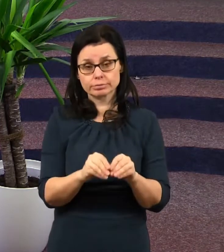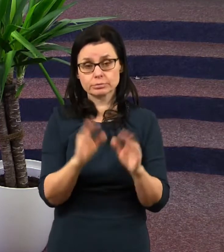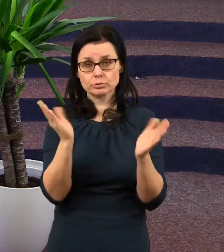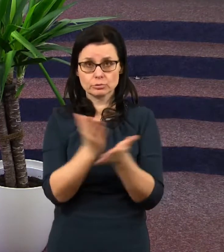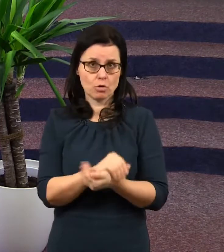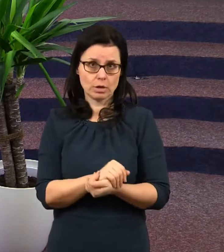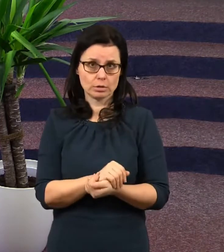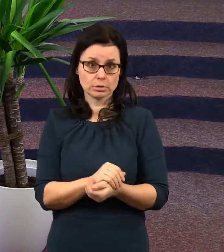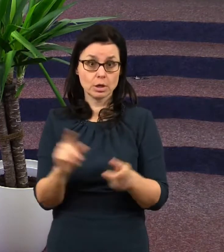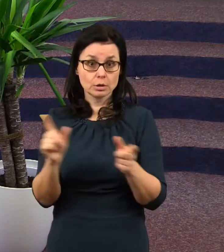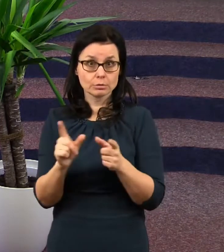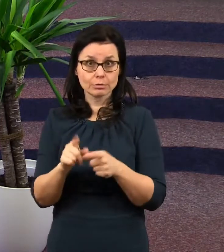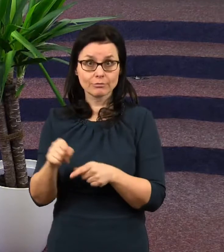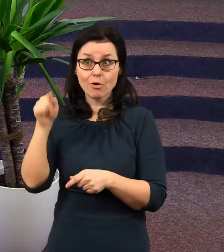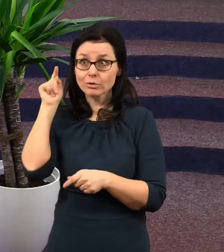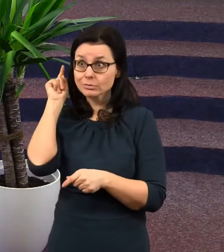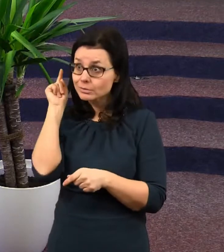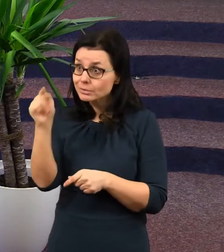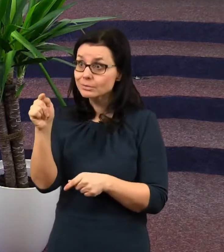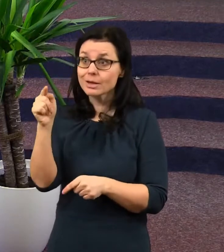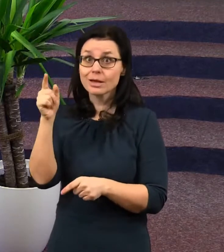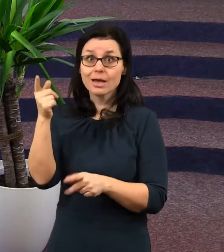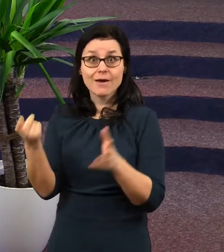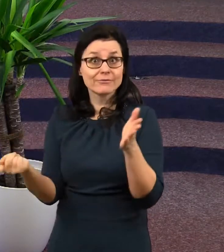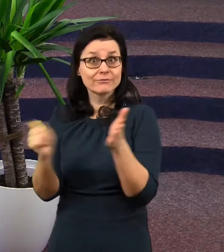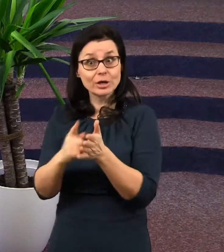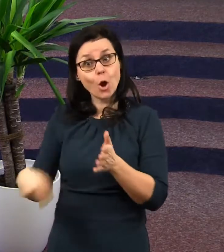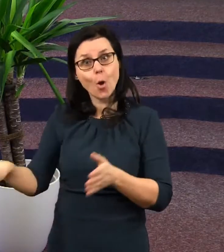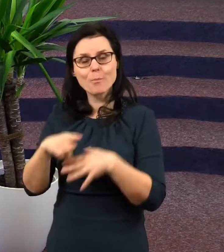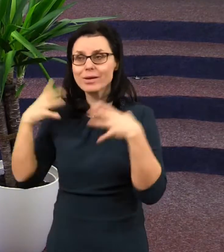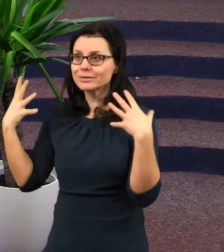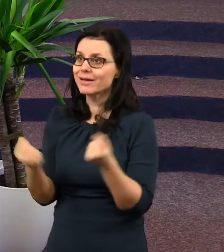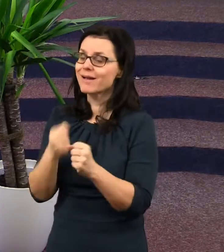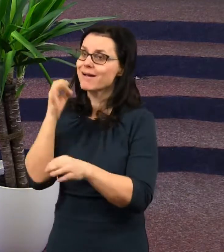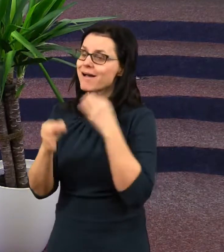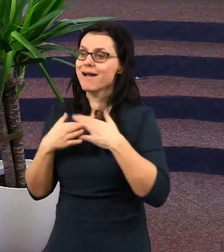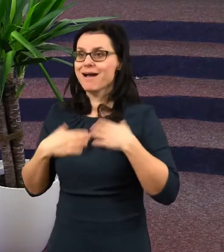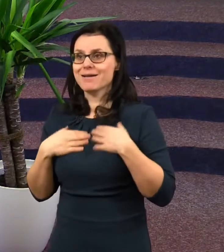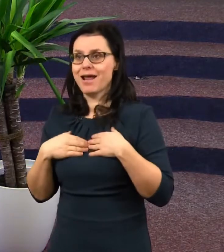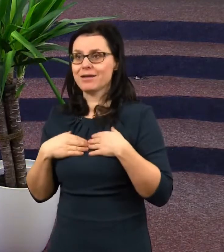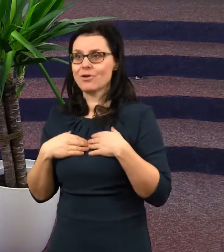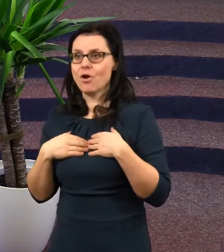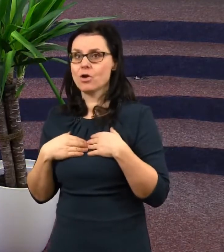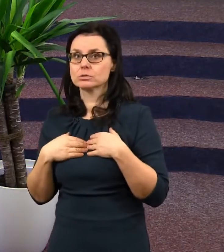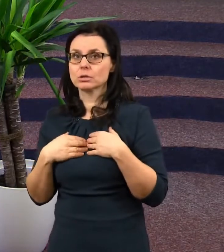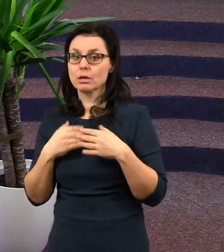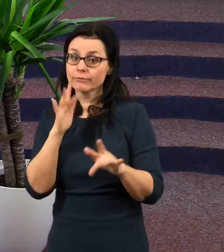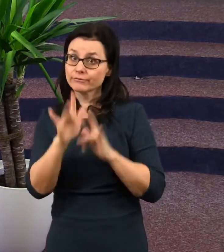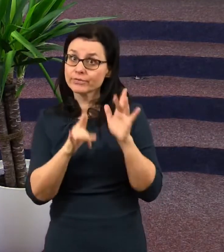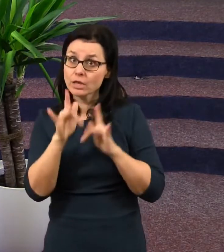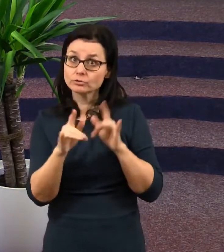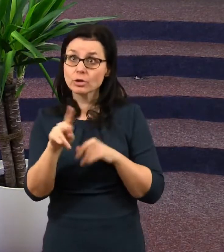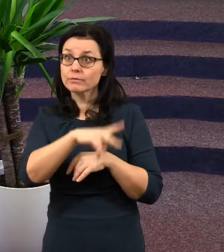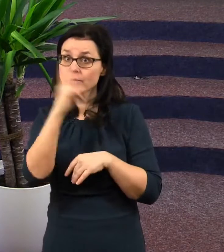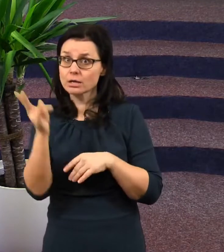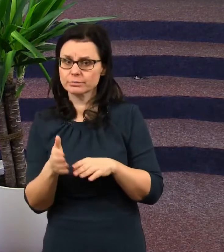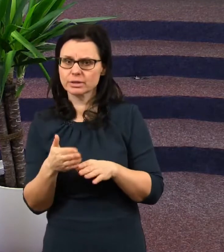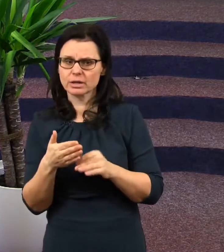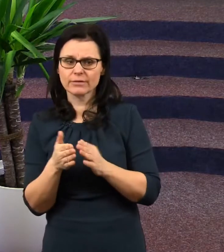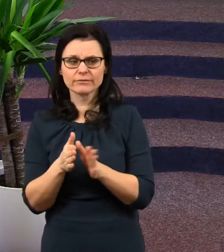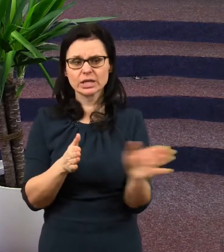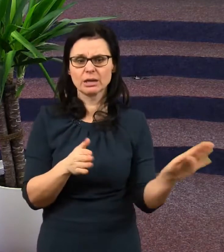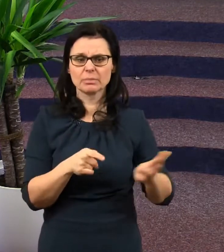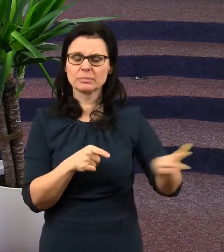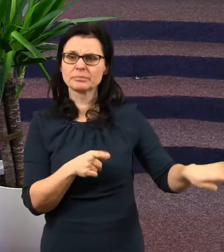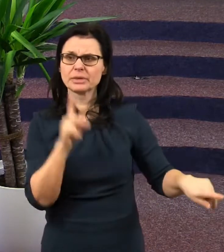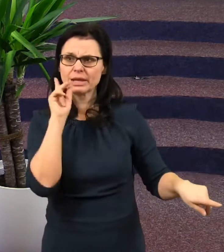Vykoupení se nikdy po celou věčnost nebudou muset vyhýbat nějakému místu ve vesmíru, o kterém